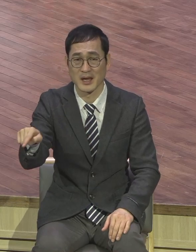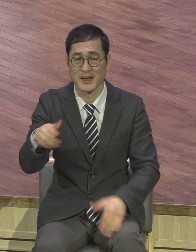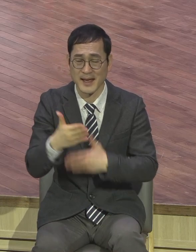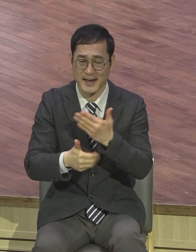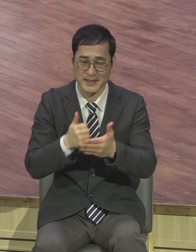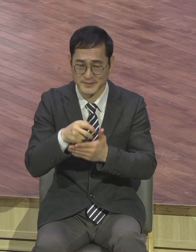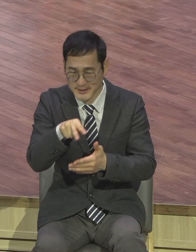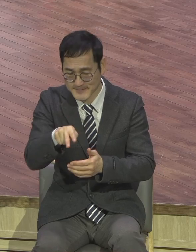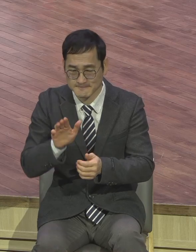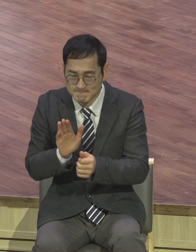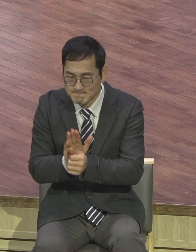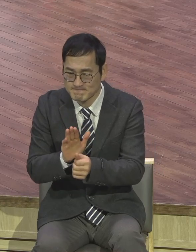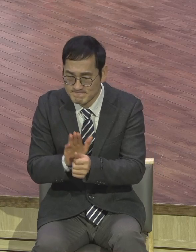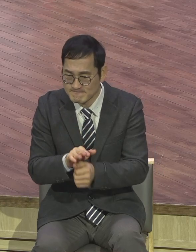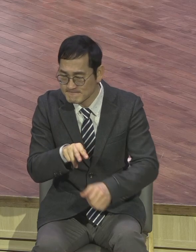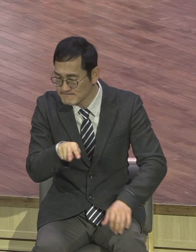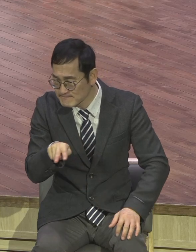맨날 지지어보고 싸움이라고 끝나지요.